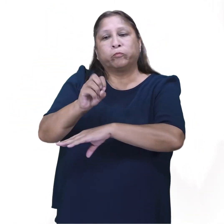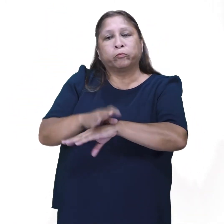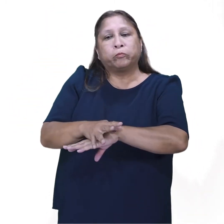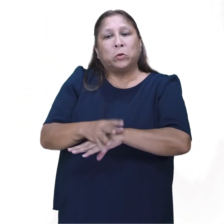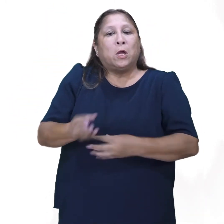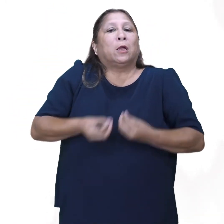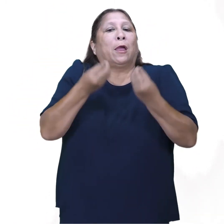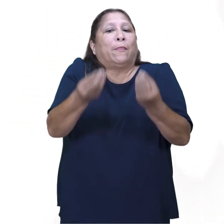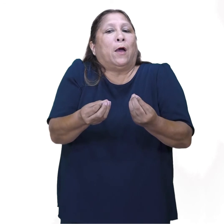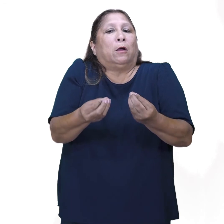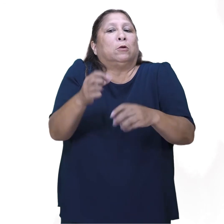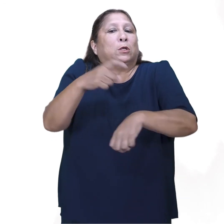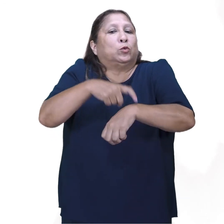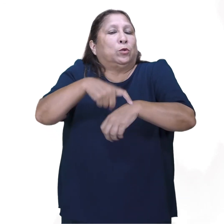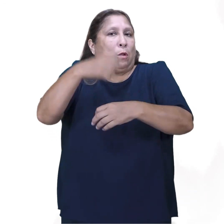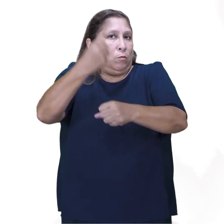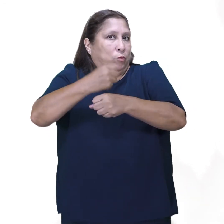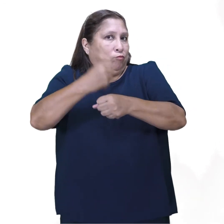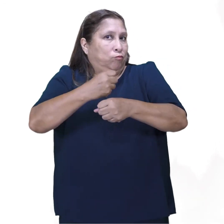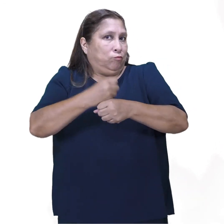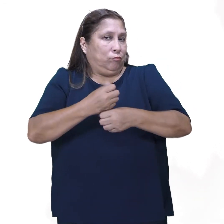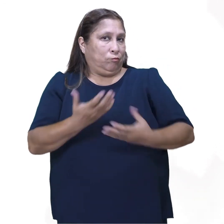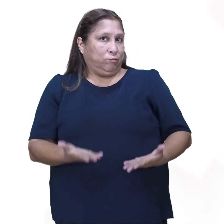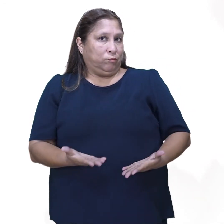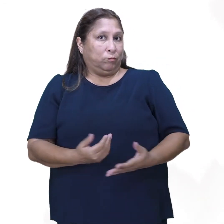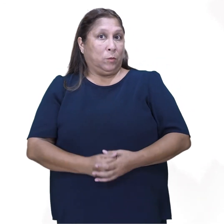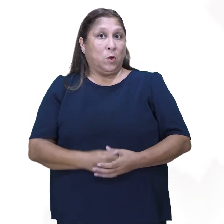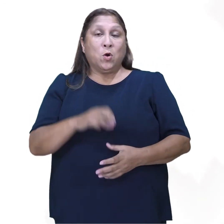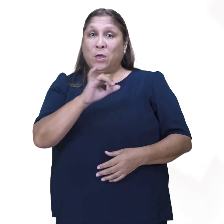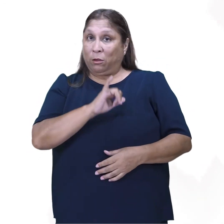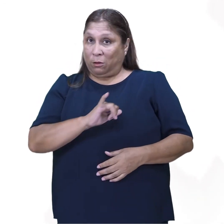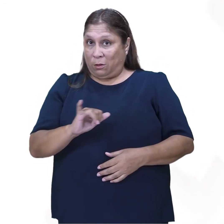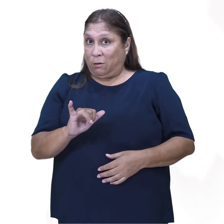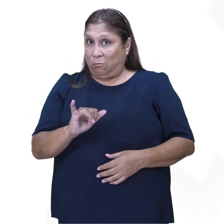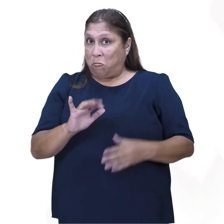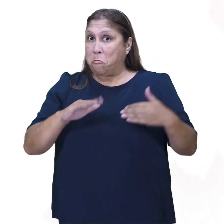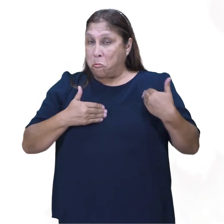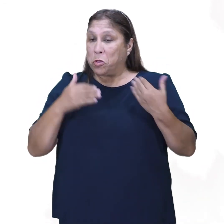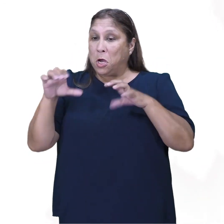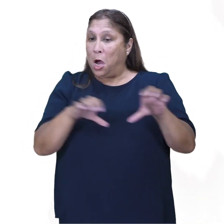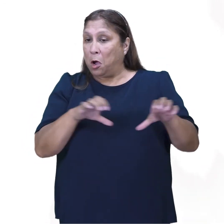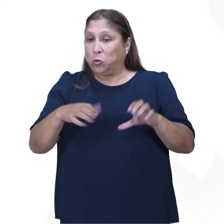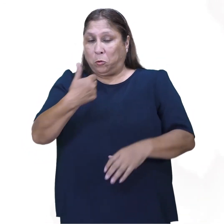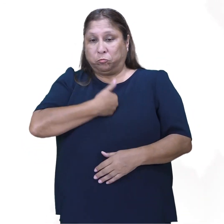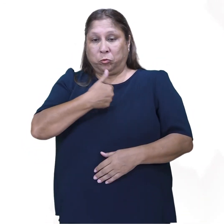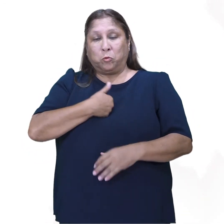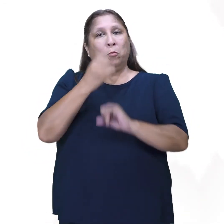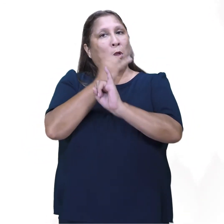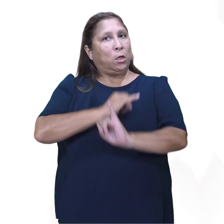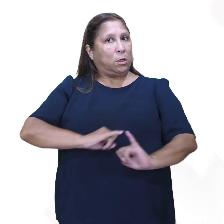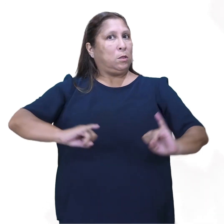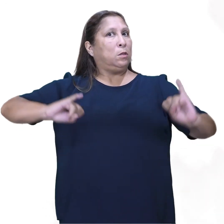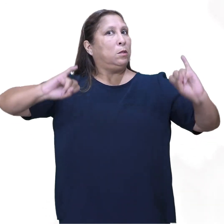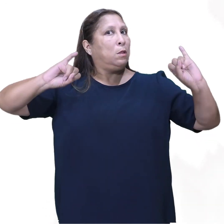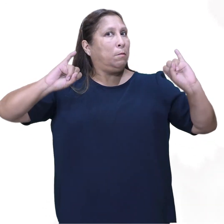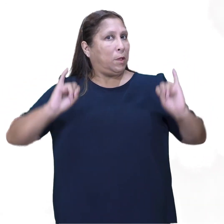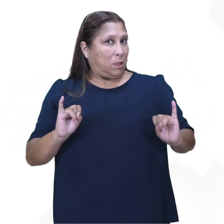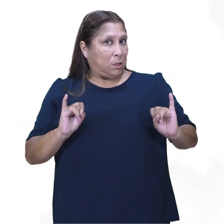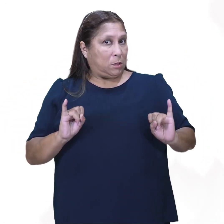opiniones que emita en el ejercicio de sus funciones. Además, puede actuar con total independencia